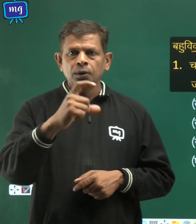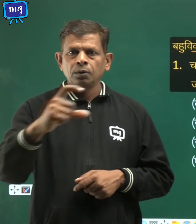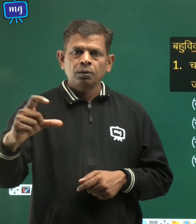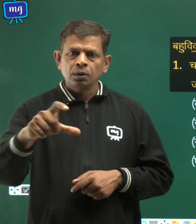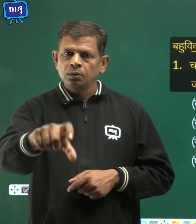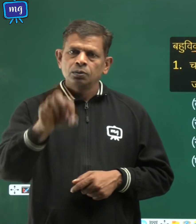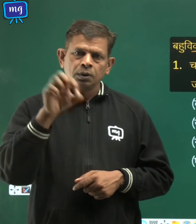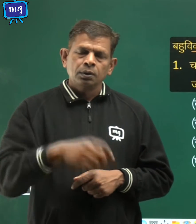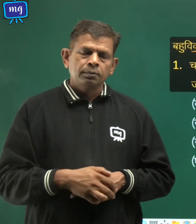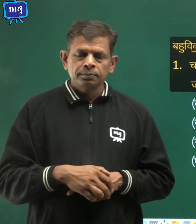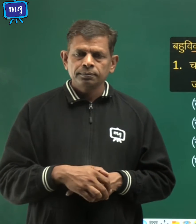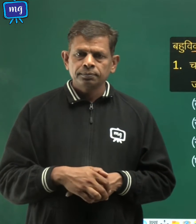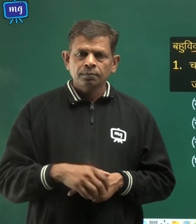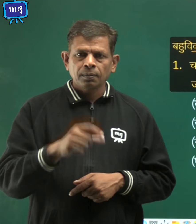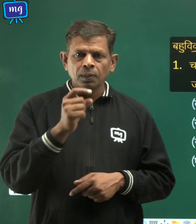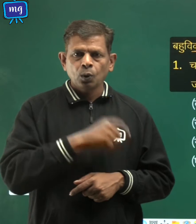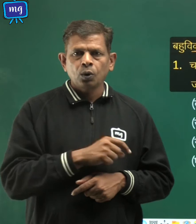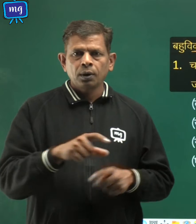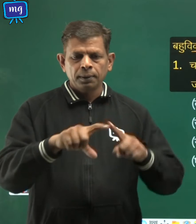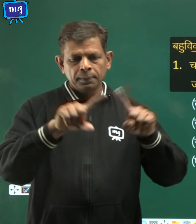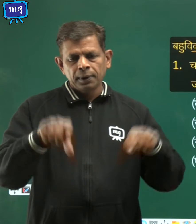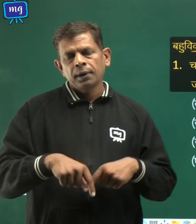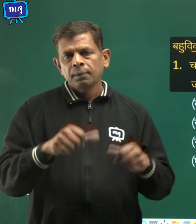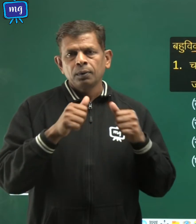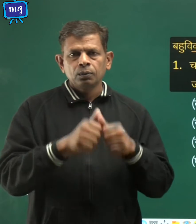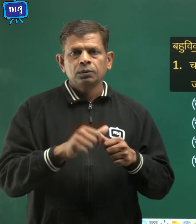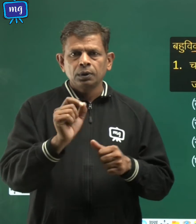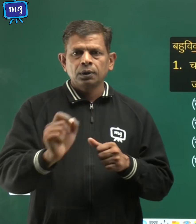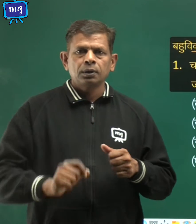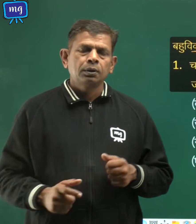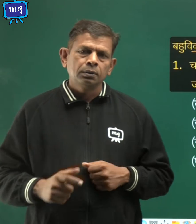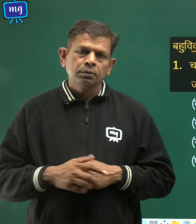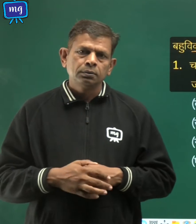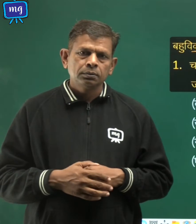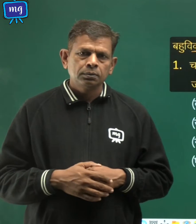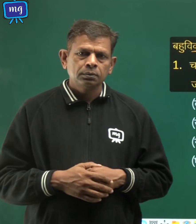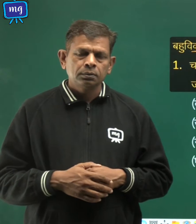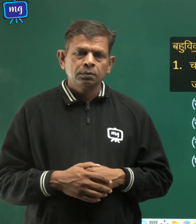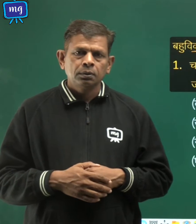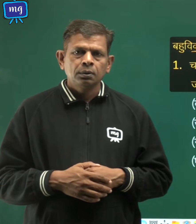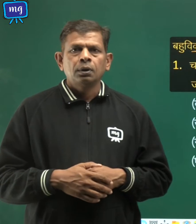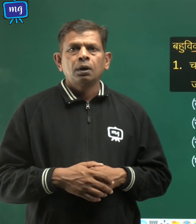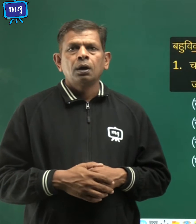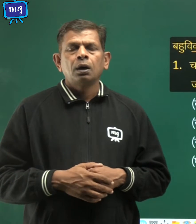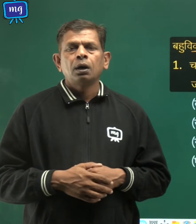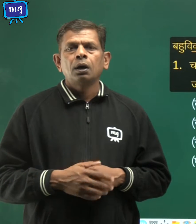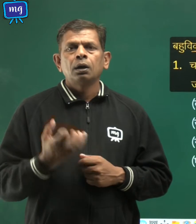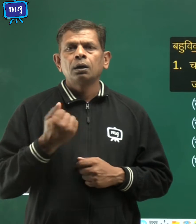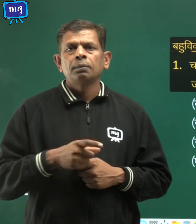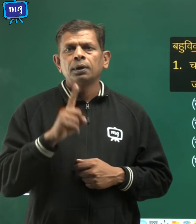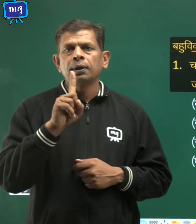और ब्रैकेट में उत्तर लिखना है नमबर एक